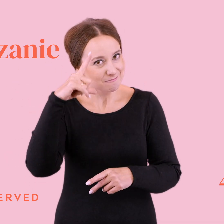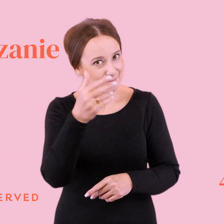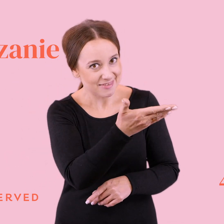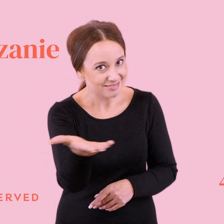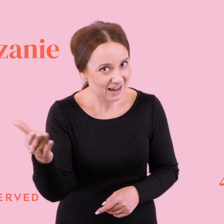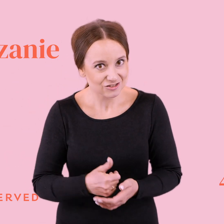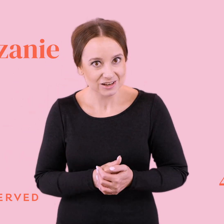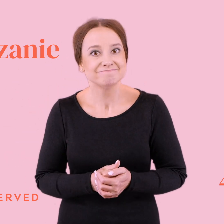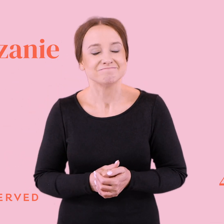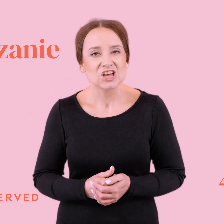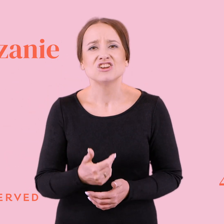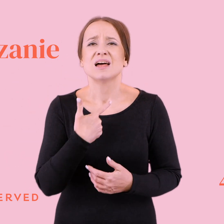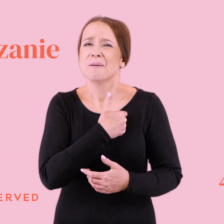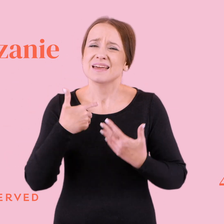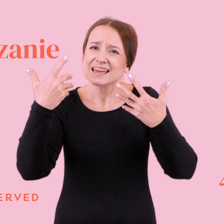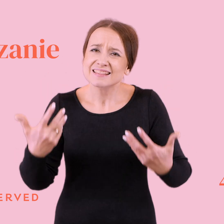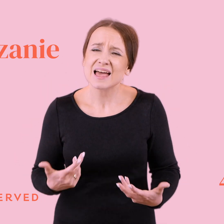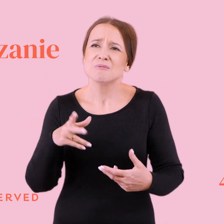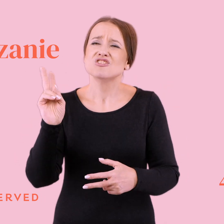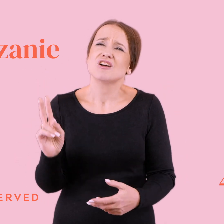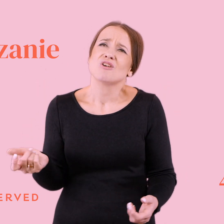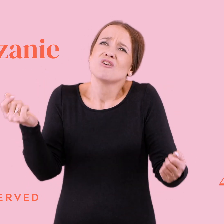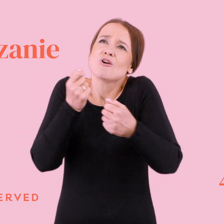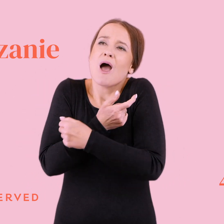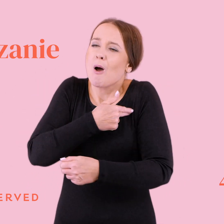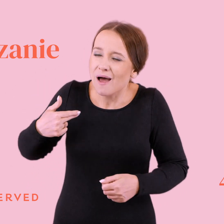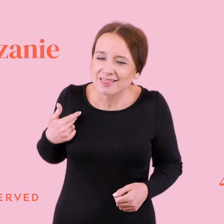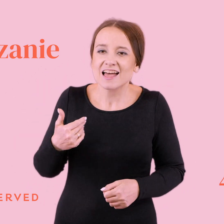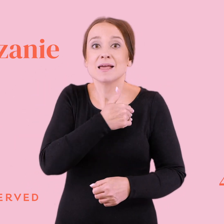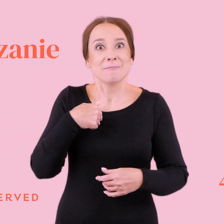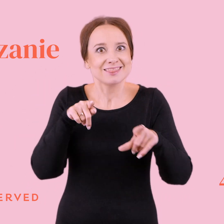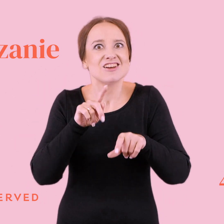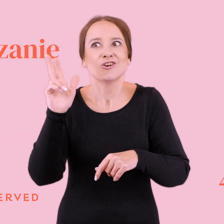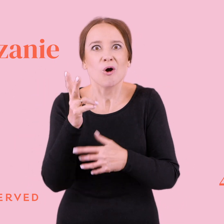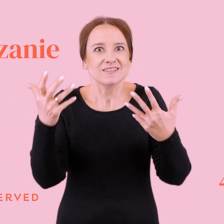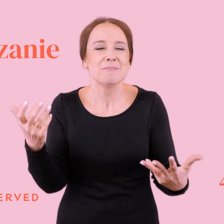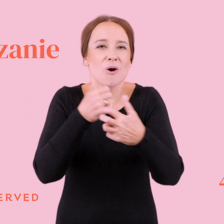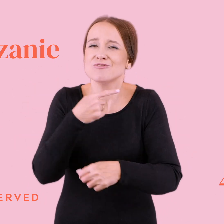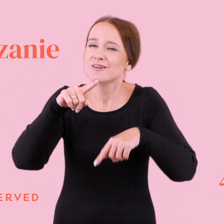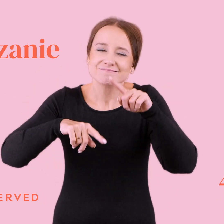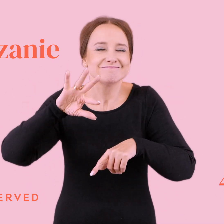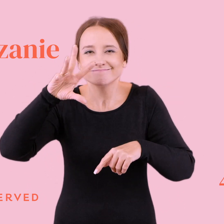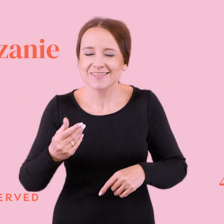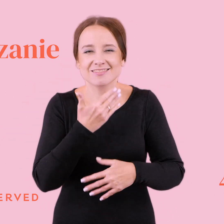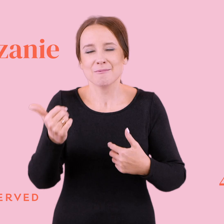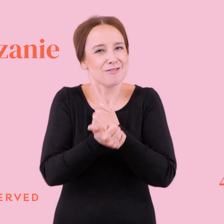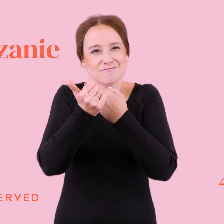no, że to, że chcemy, żeby nas ktoś kochał albo, że my chcemy kochać, to jest piękne i naturalne. No i nie ma w tym żadnego powodu do wstydu.